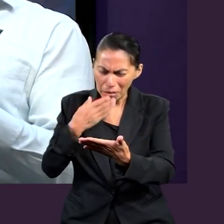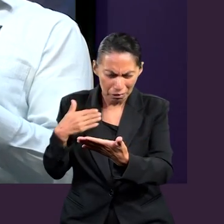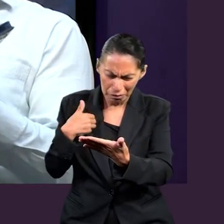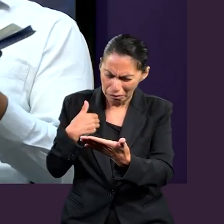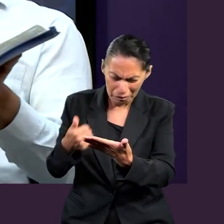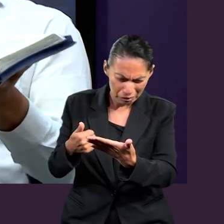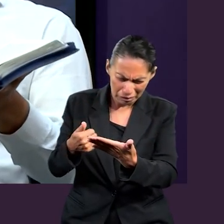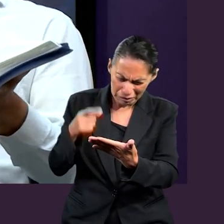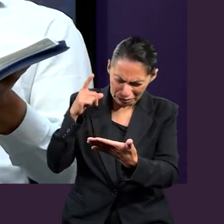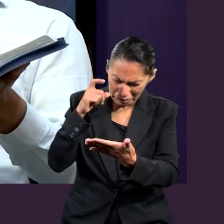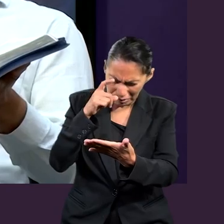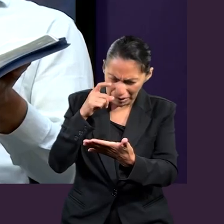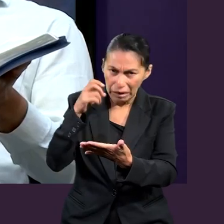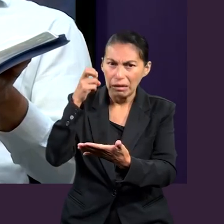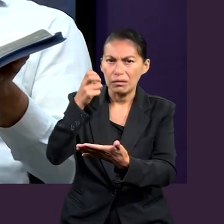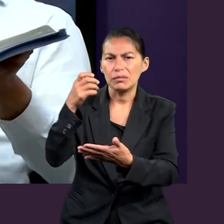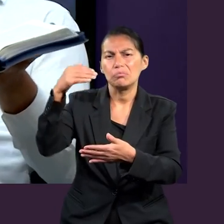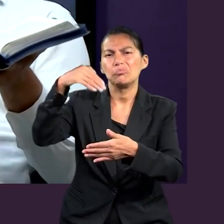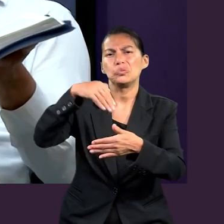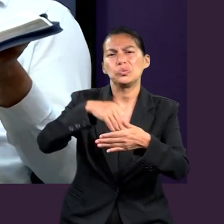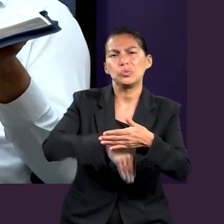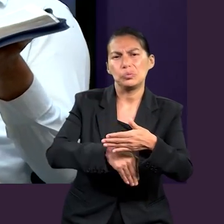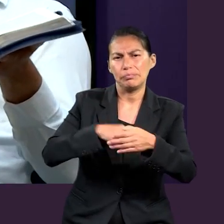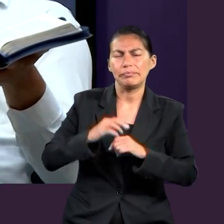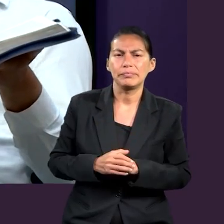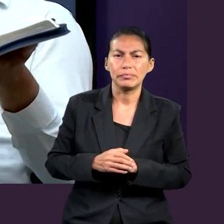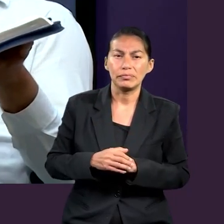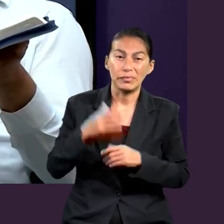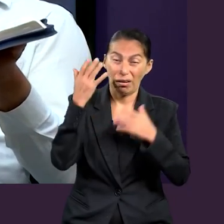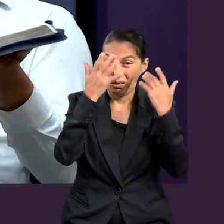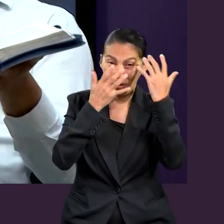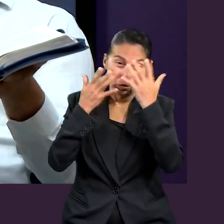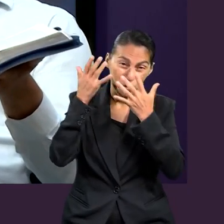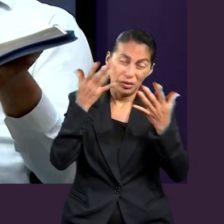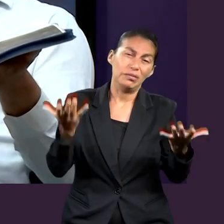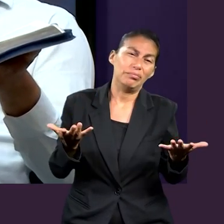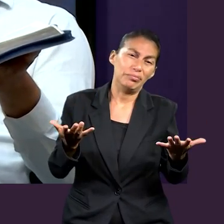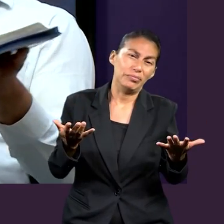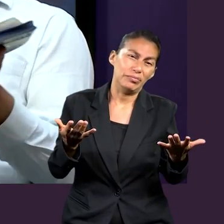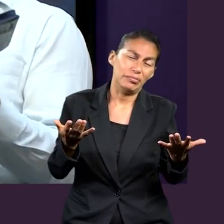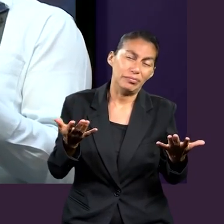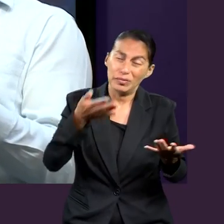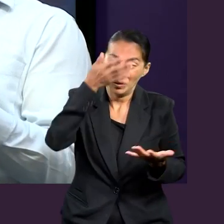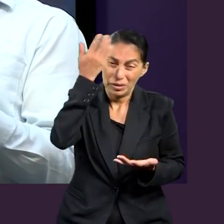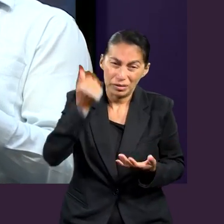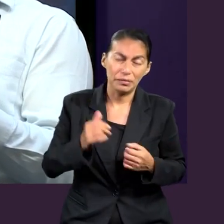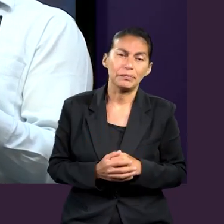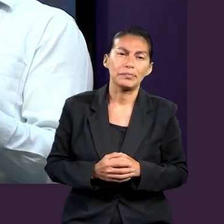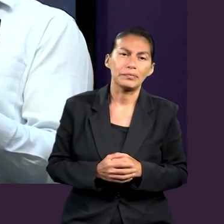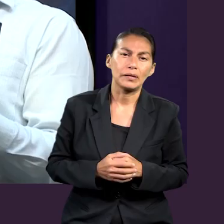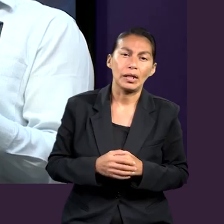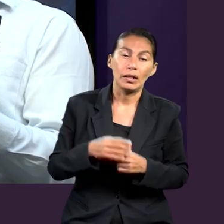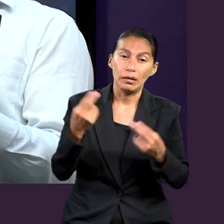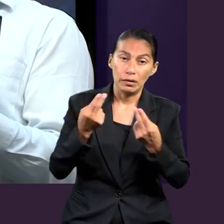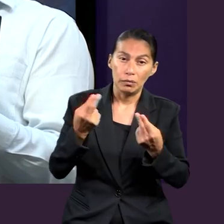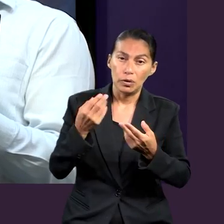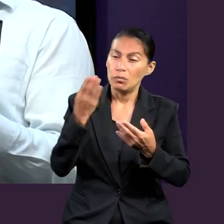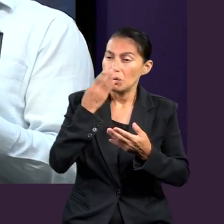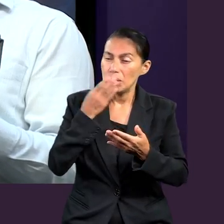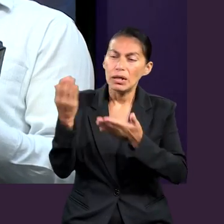iglesia que va a fracasar. Porque es una iglesia que no sabe qué hace. Si no estudiamos y no reflexionamos lo que la Biblia enseña,